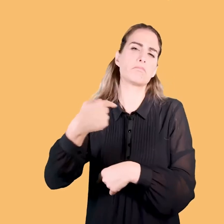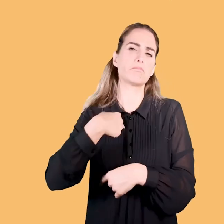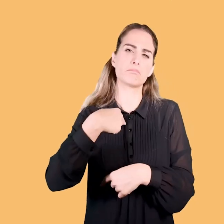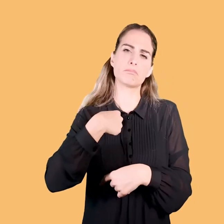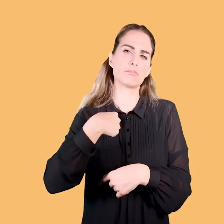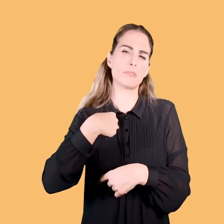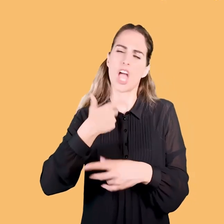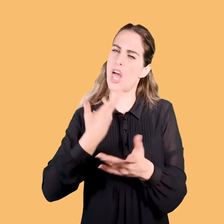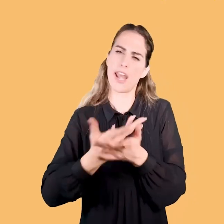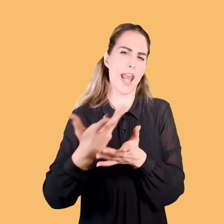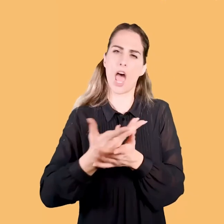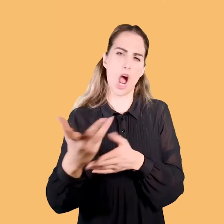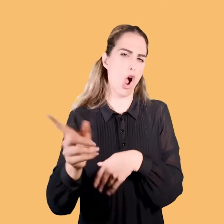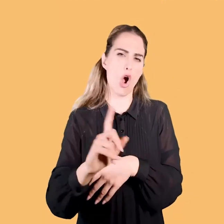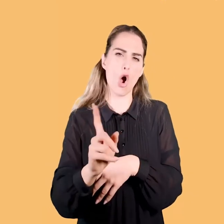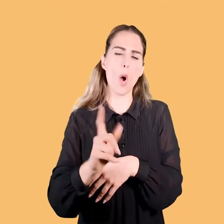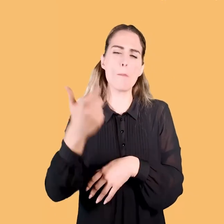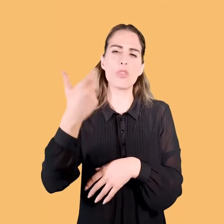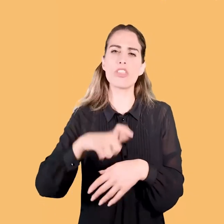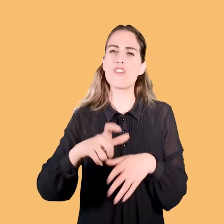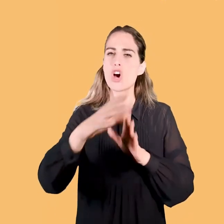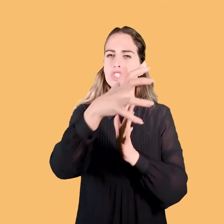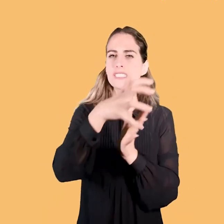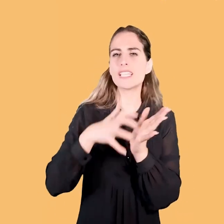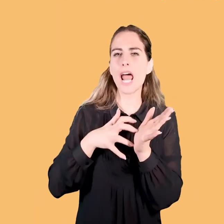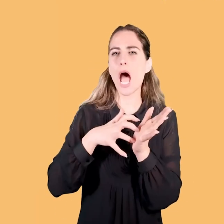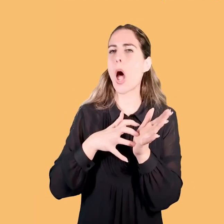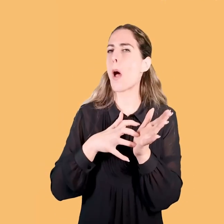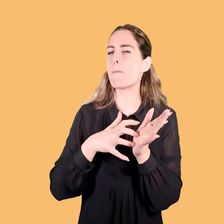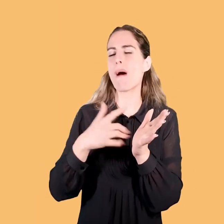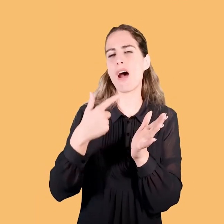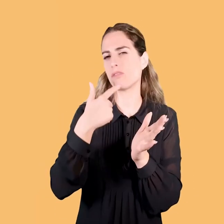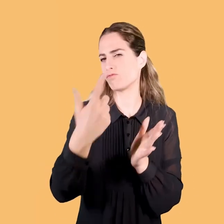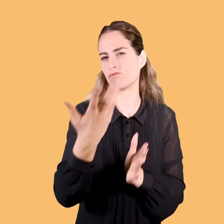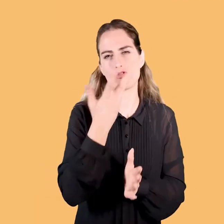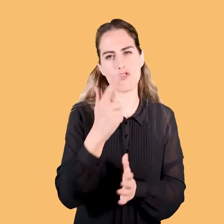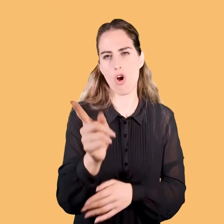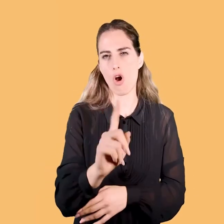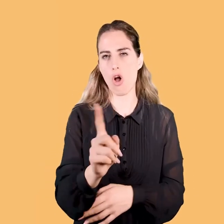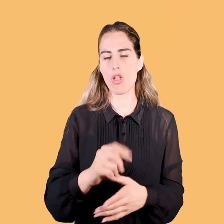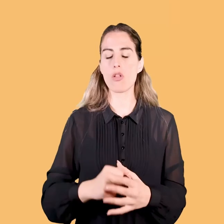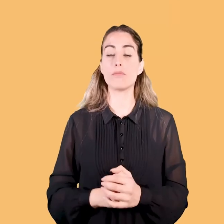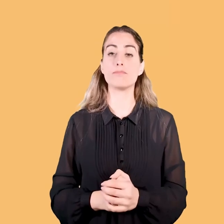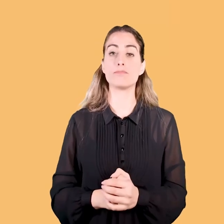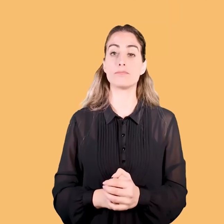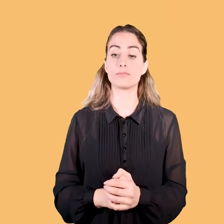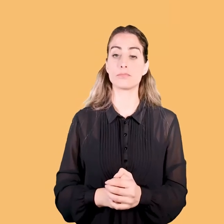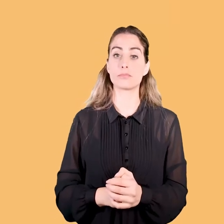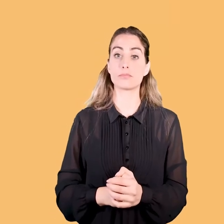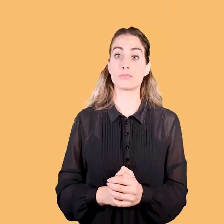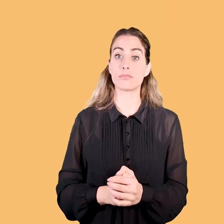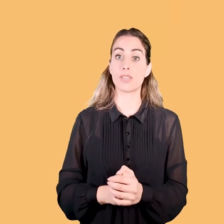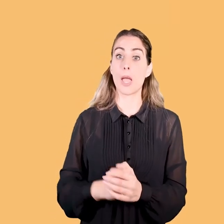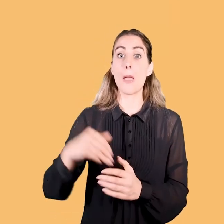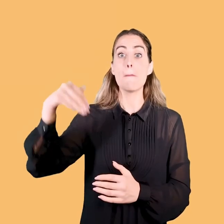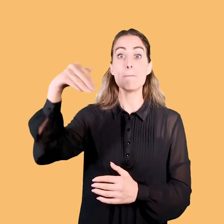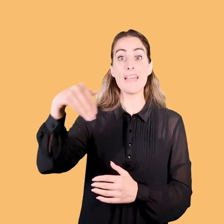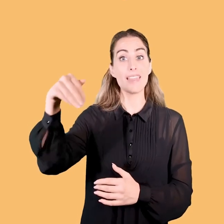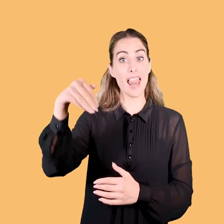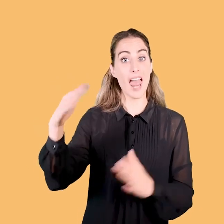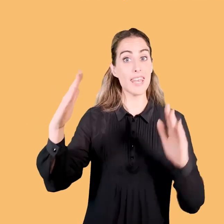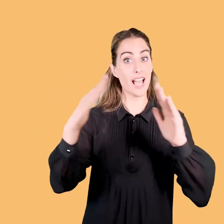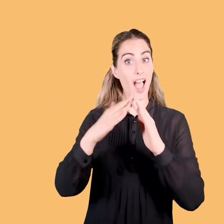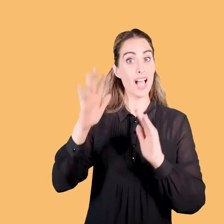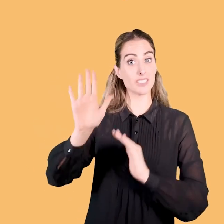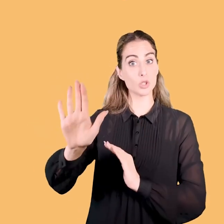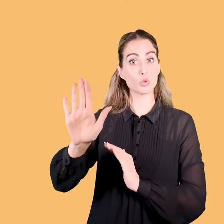racconto per non spoilerare appunto la trama. Invece la casa di Madeleine